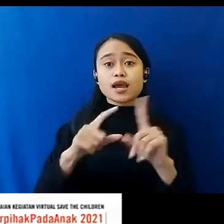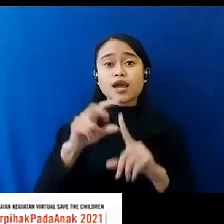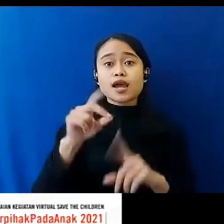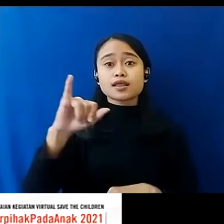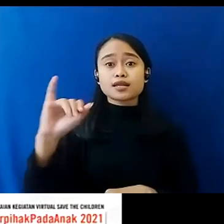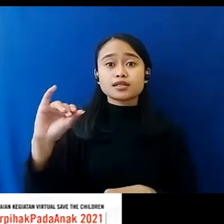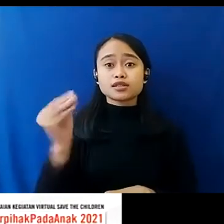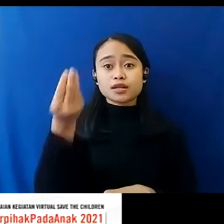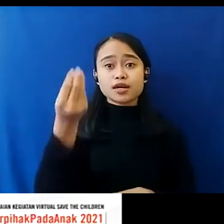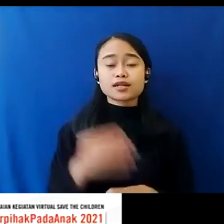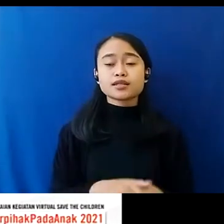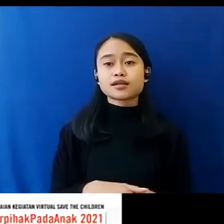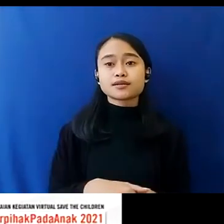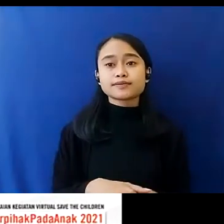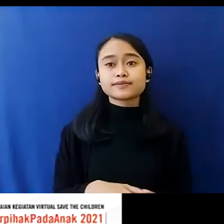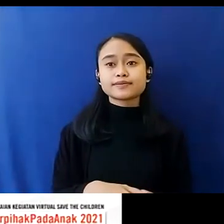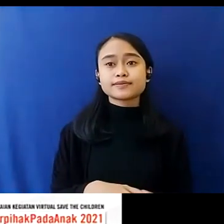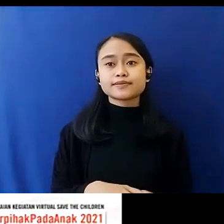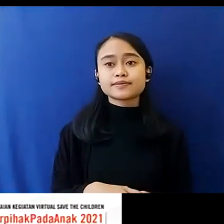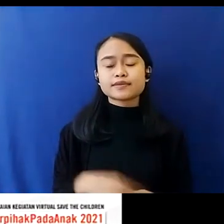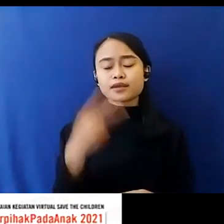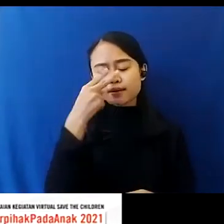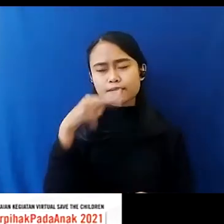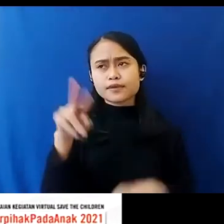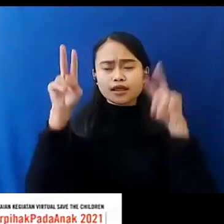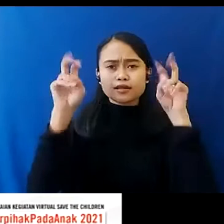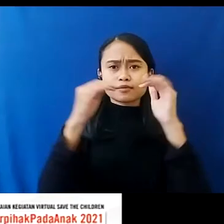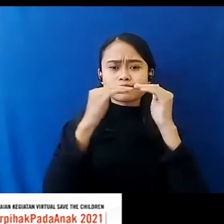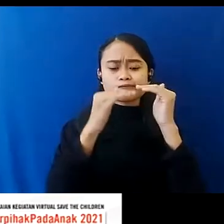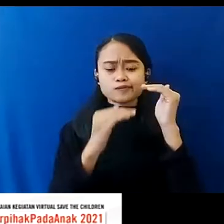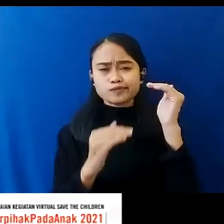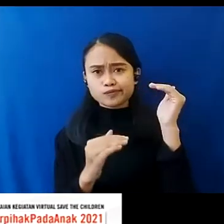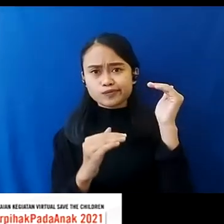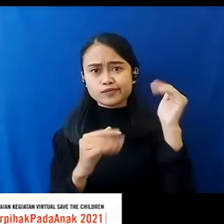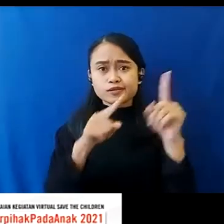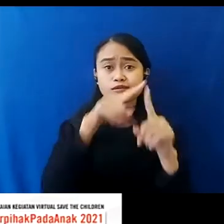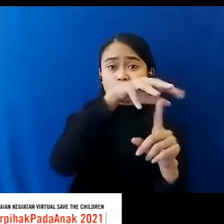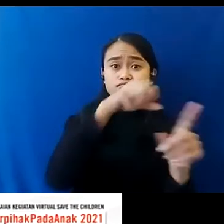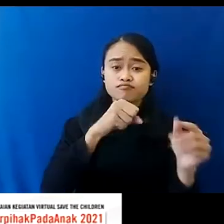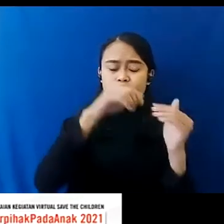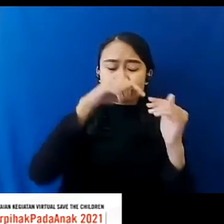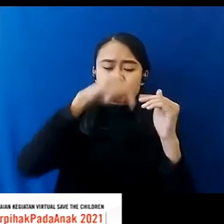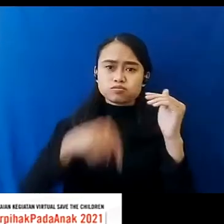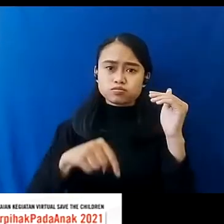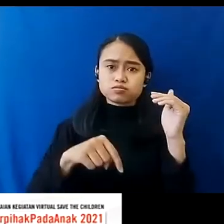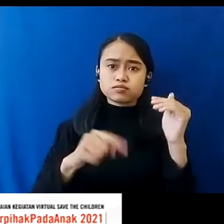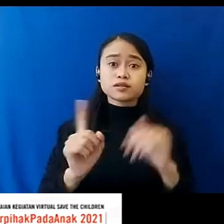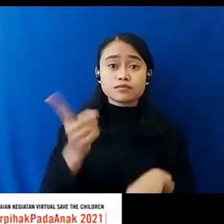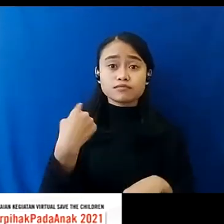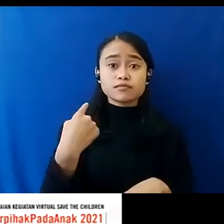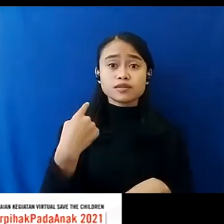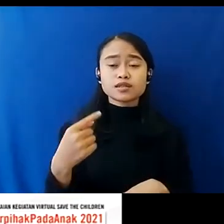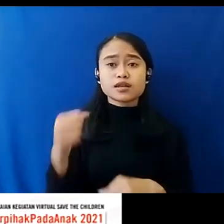Ia Bertanya Melihat Tren Penurunan Capaian Yang Tajam Begitu Akibat COVID Dimana Pemerintah Melakukan